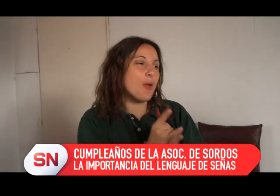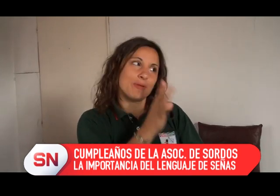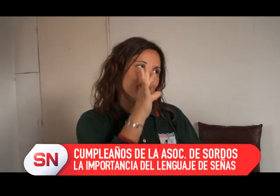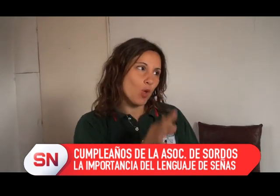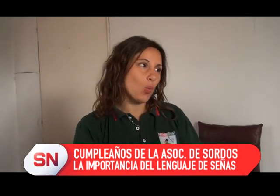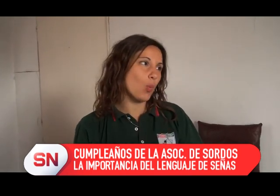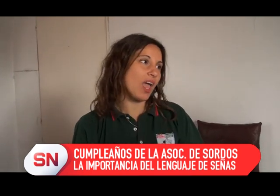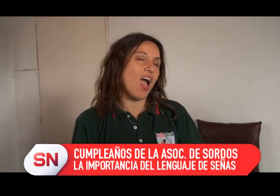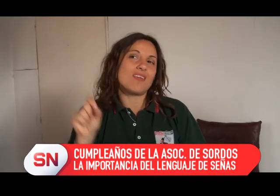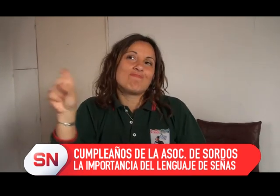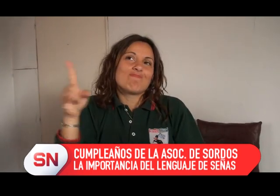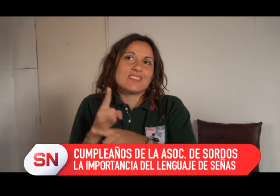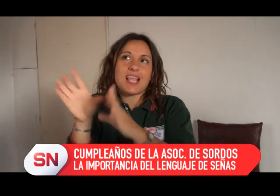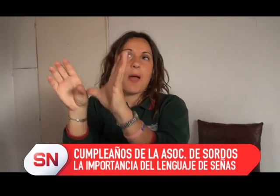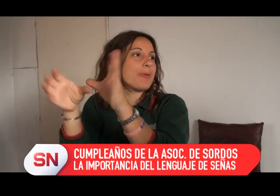Y no es...